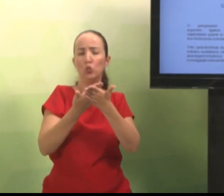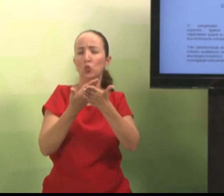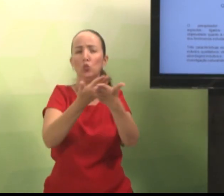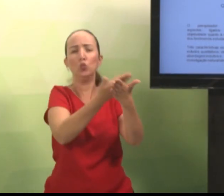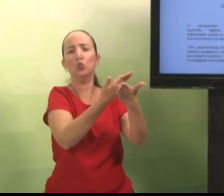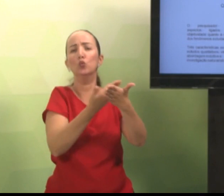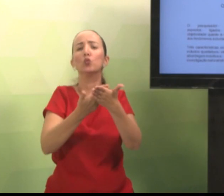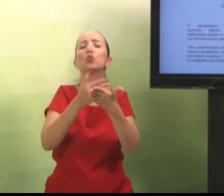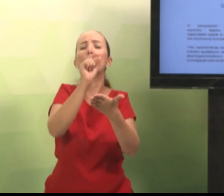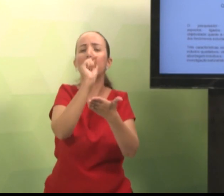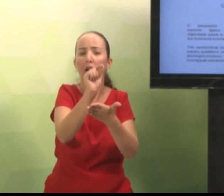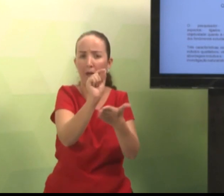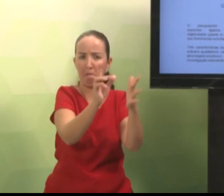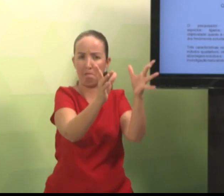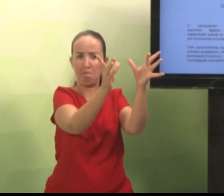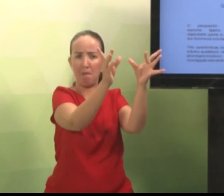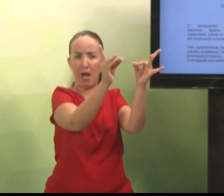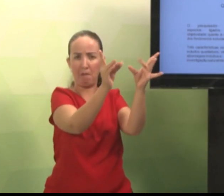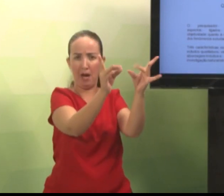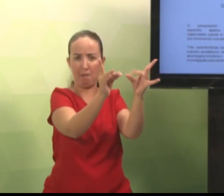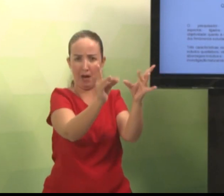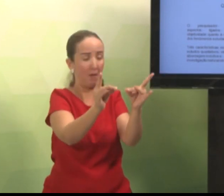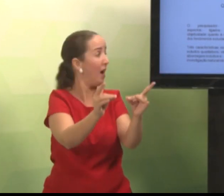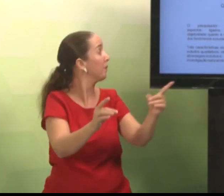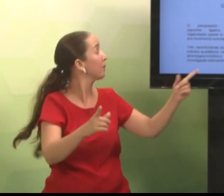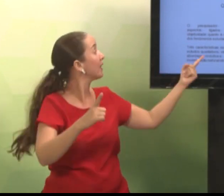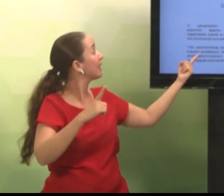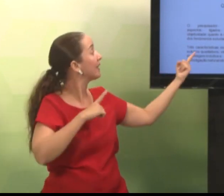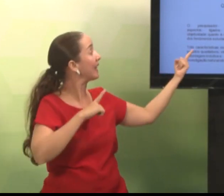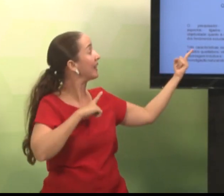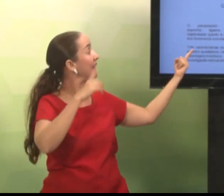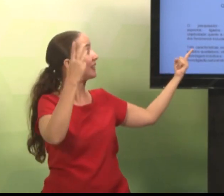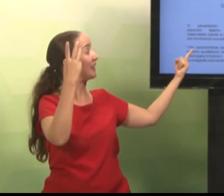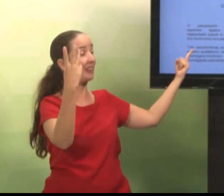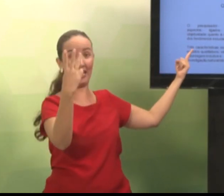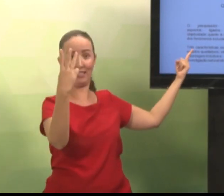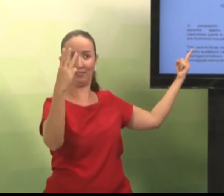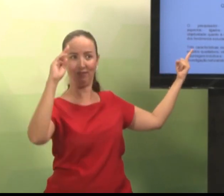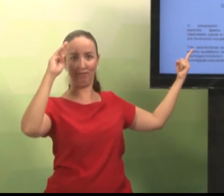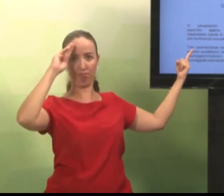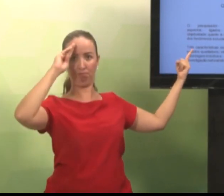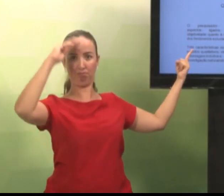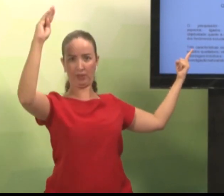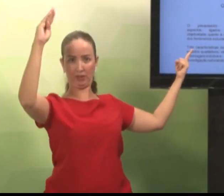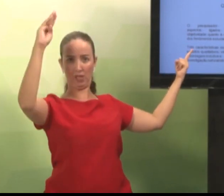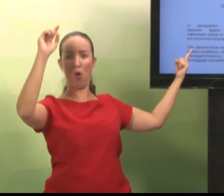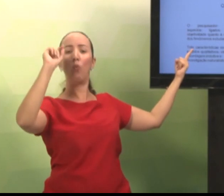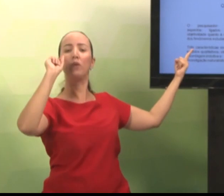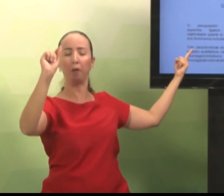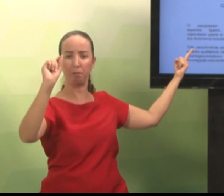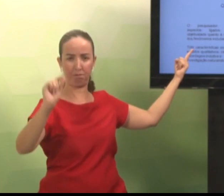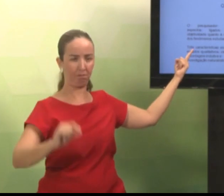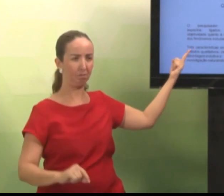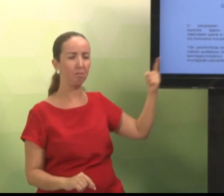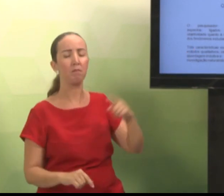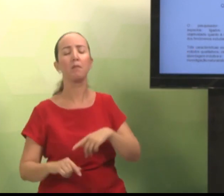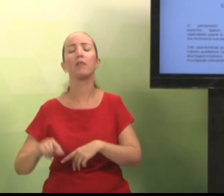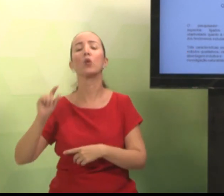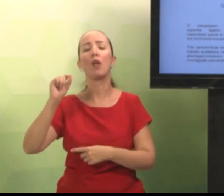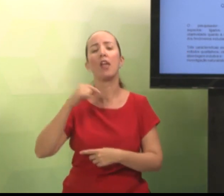Então, o pesquisador, ele vai contemplar ali alguns aspectos ligados à subjetividade.